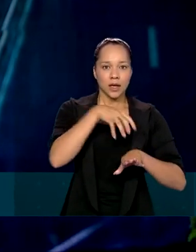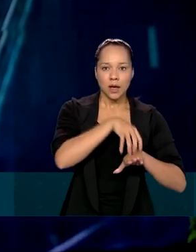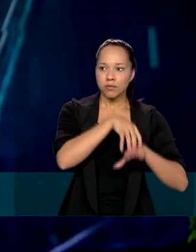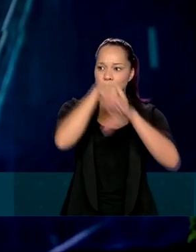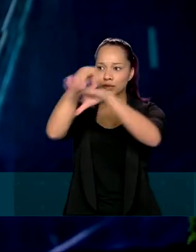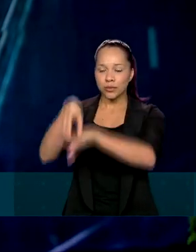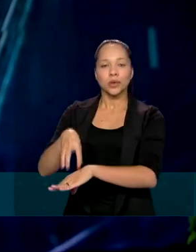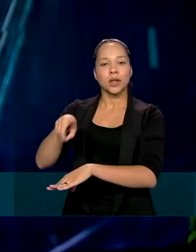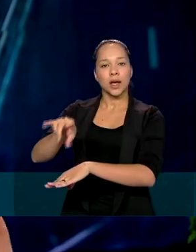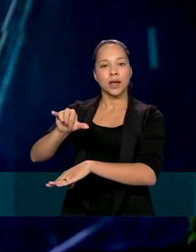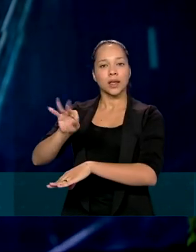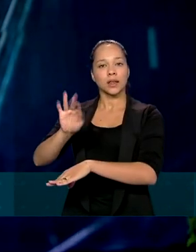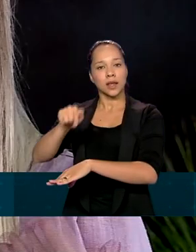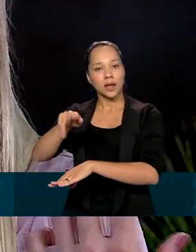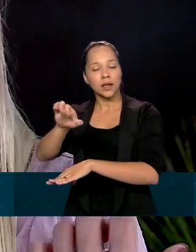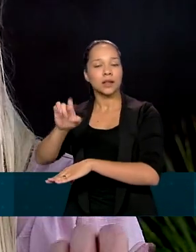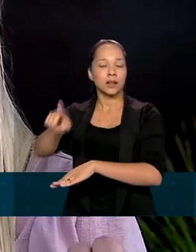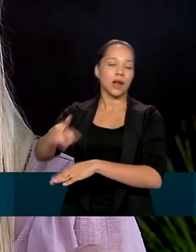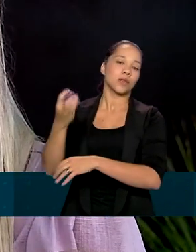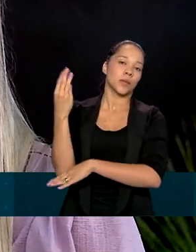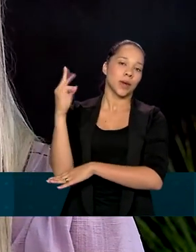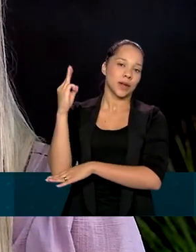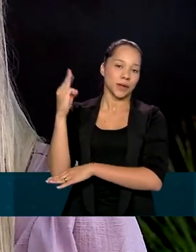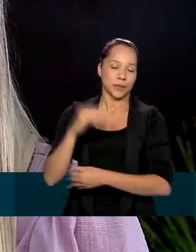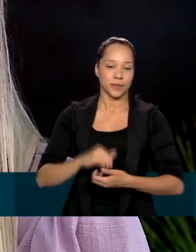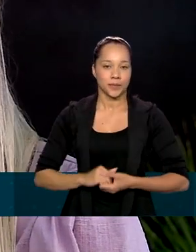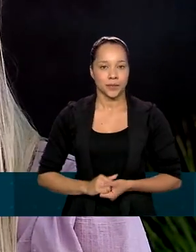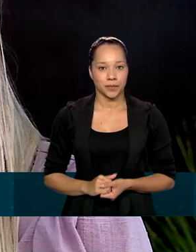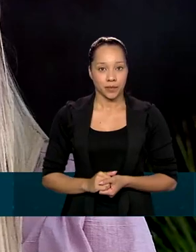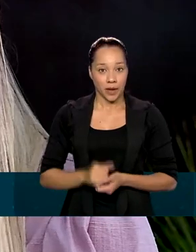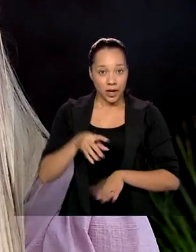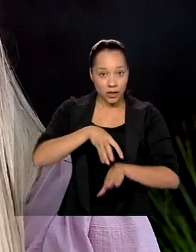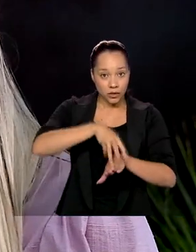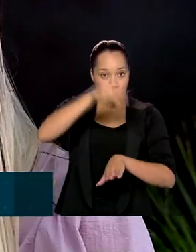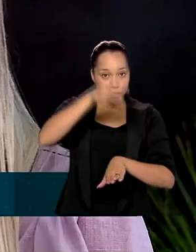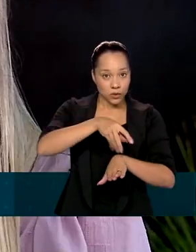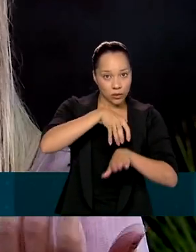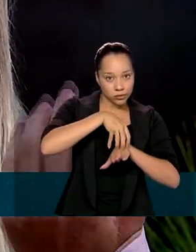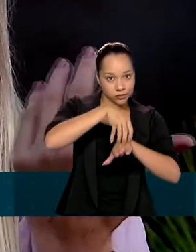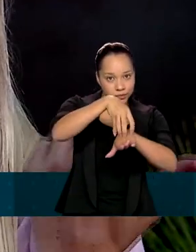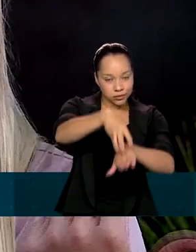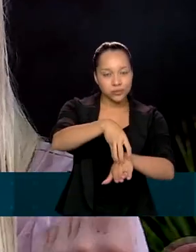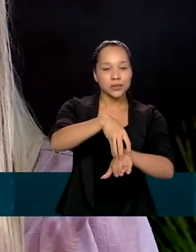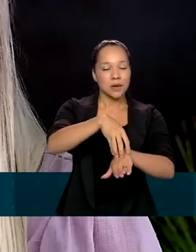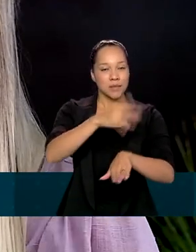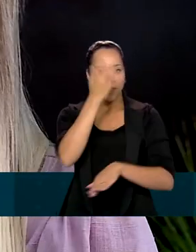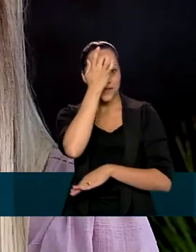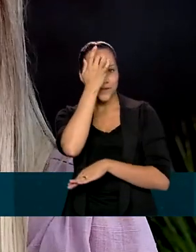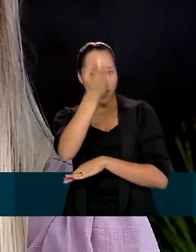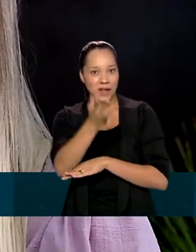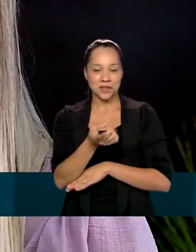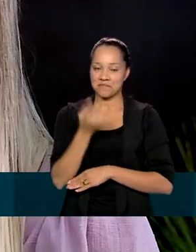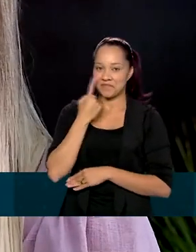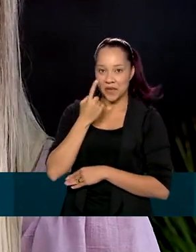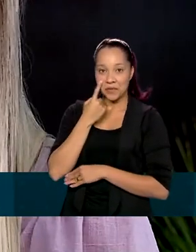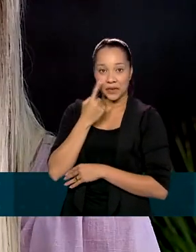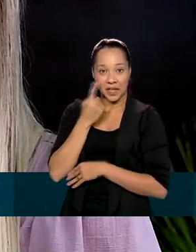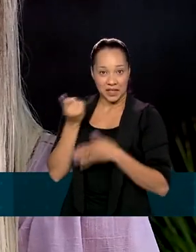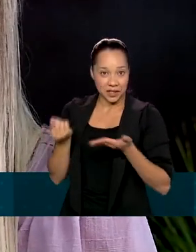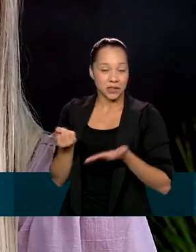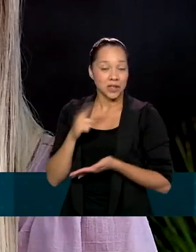de Itaqui, no Maranhão. Além do escoamento de grãos, que vai estar por aqui, que eu vejo essa